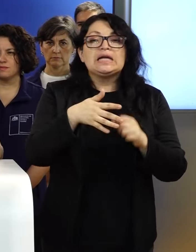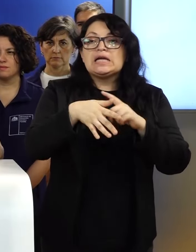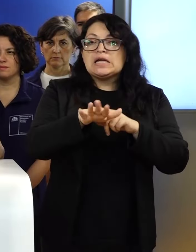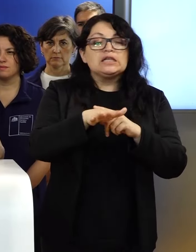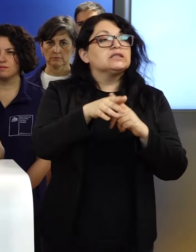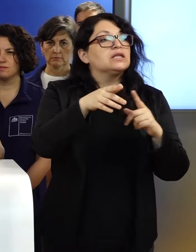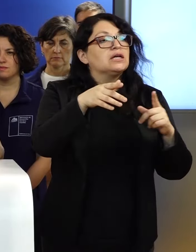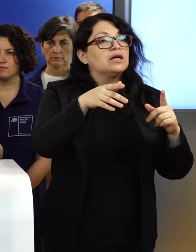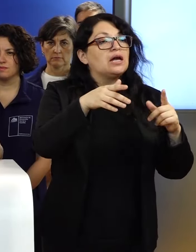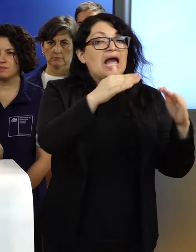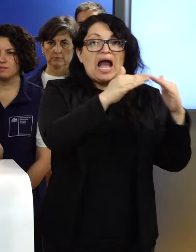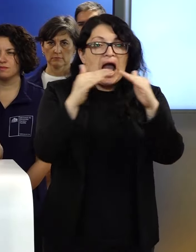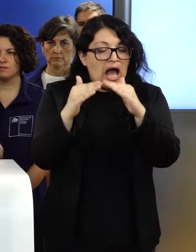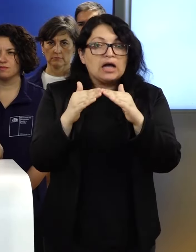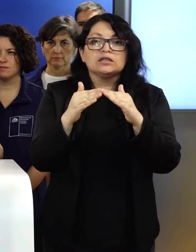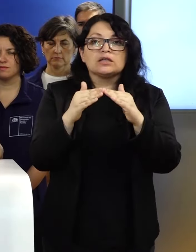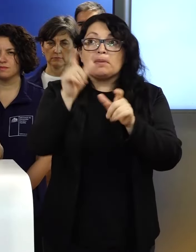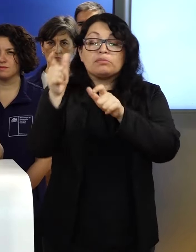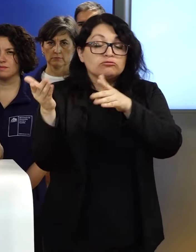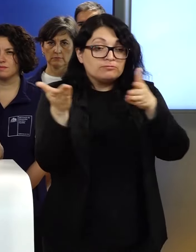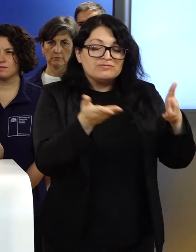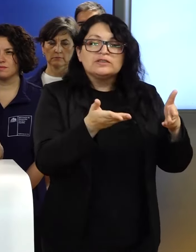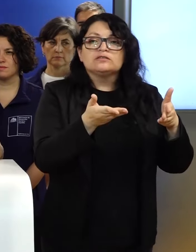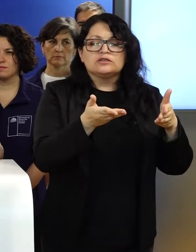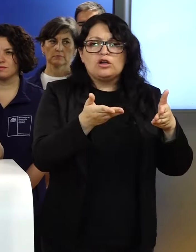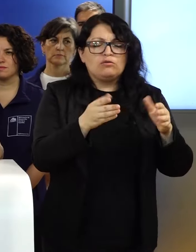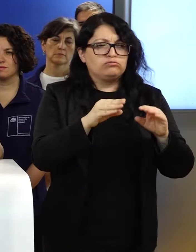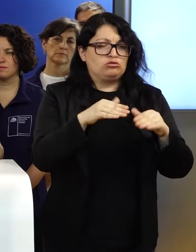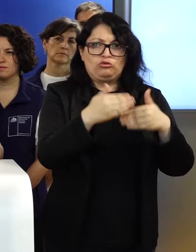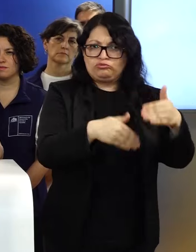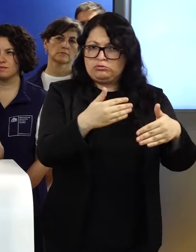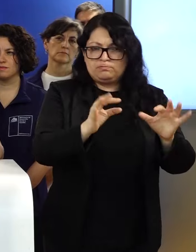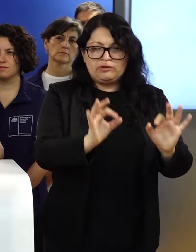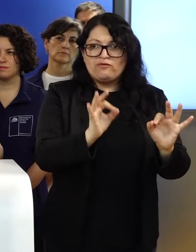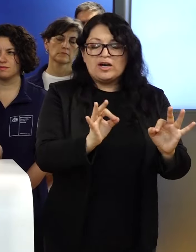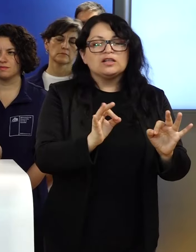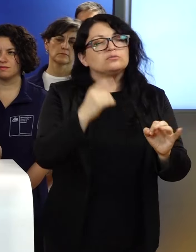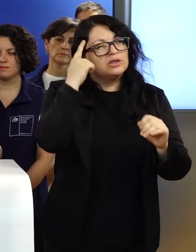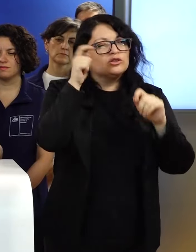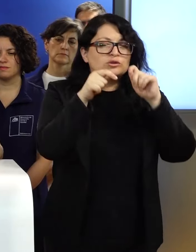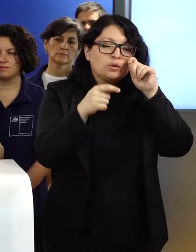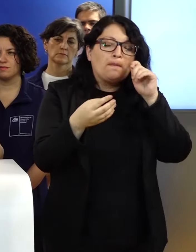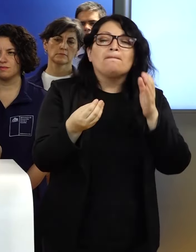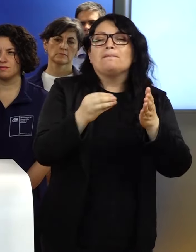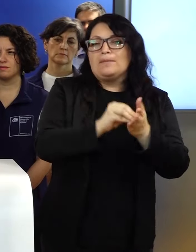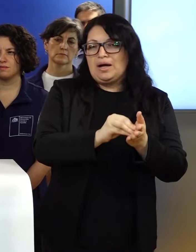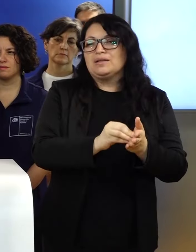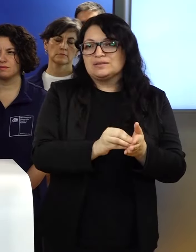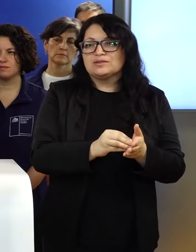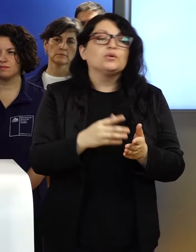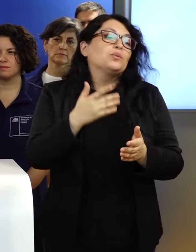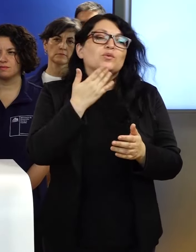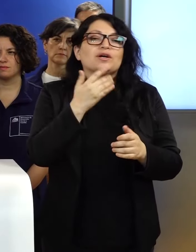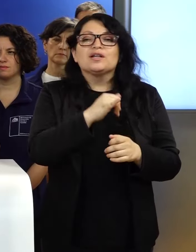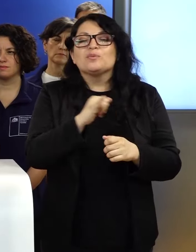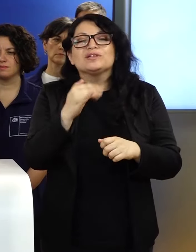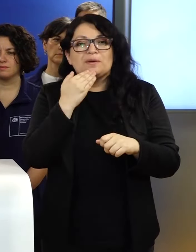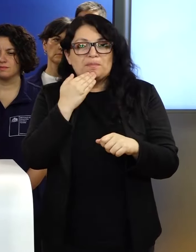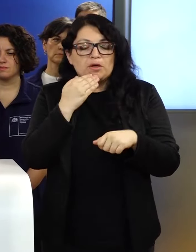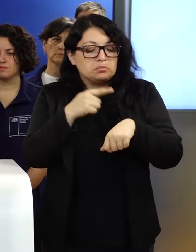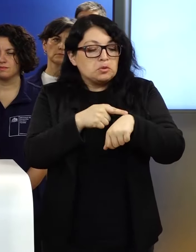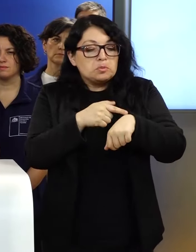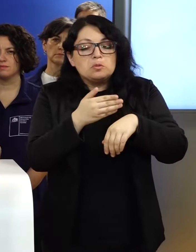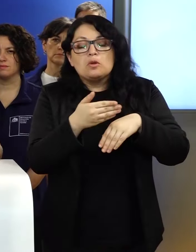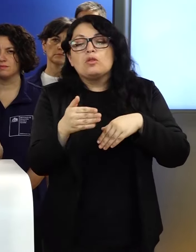funcionando plenamente, probablemente esa red se va a extender con motivo de las, digamos, evacuaciones que se van a hacer en las